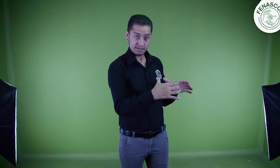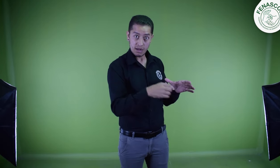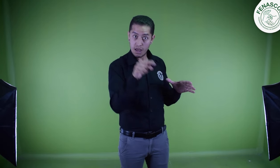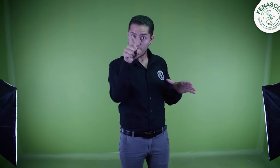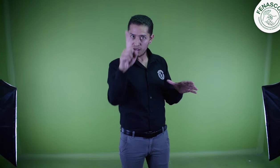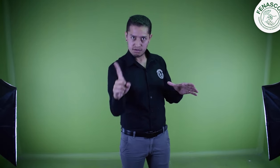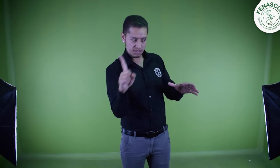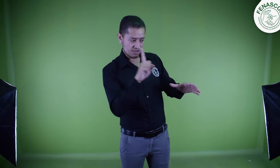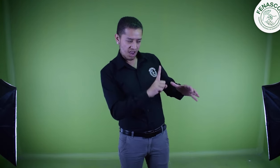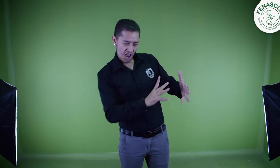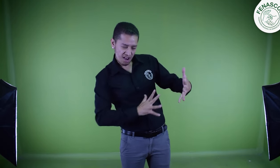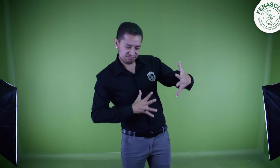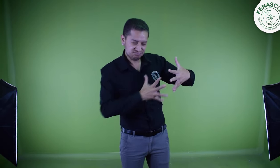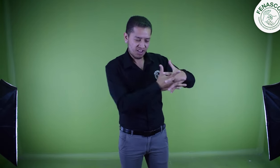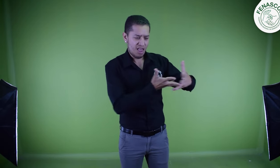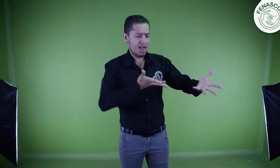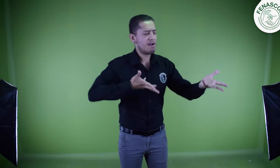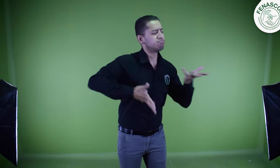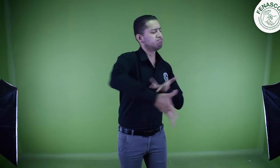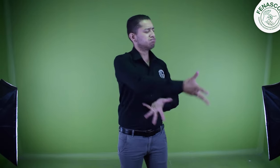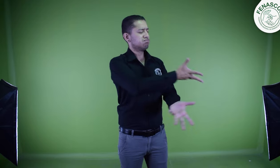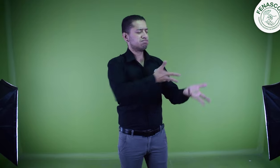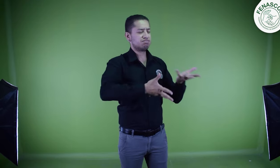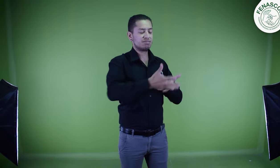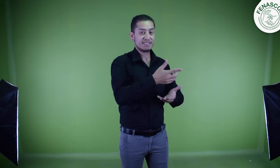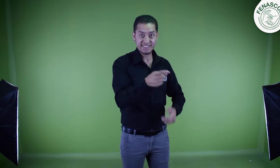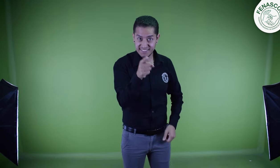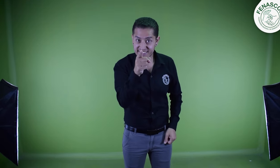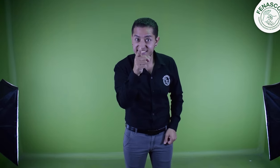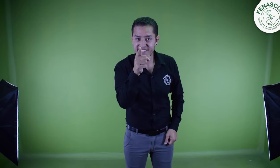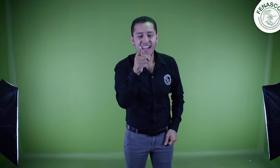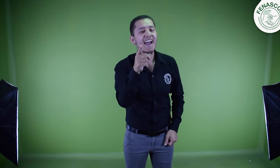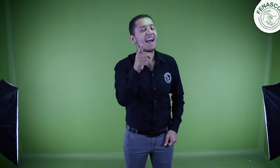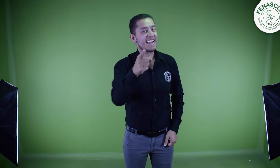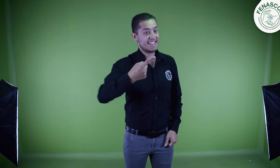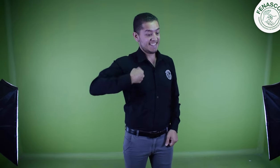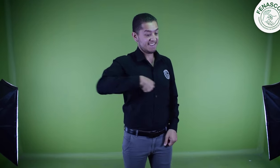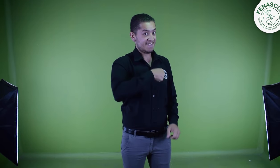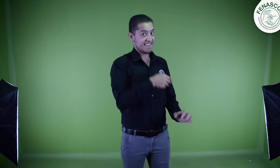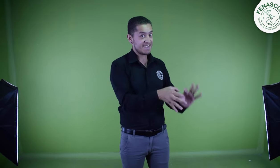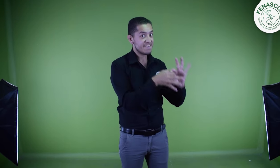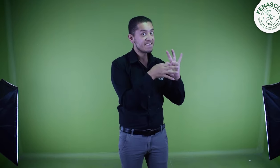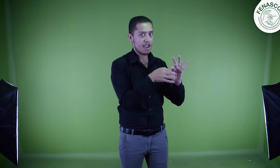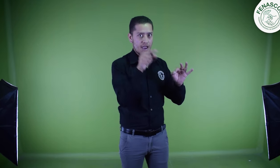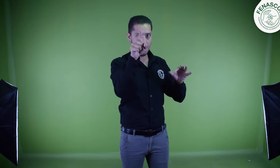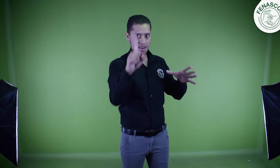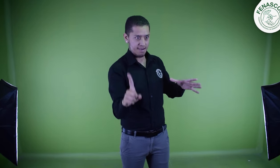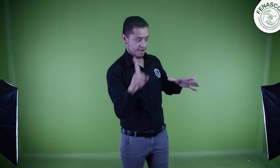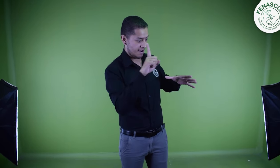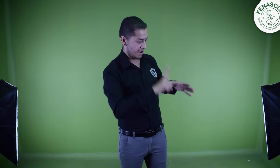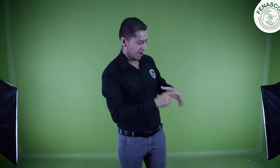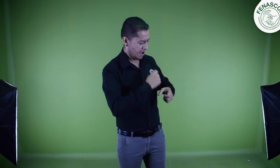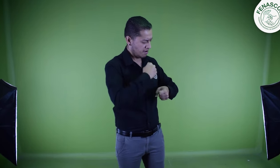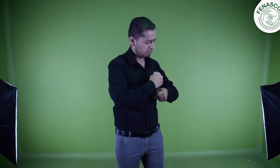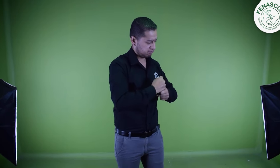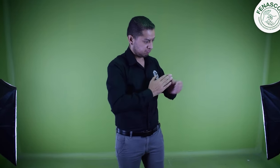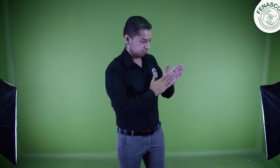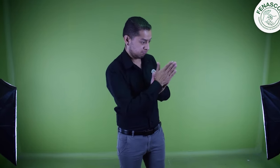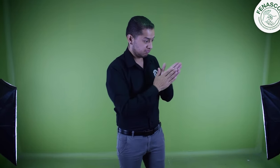trabajo en equipo con personas sordas, oyentes e intérpretes? ¿Y quieres ser parte de